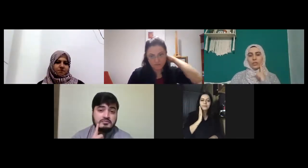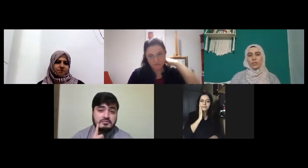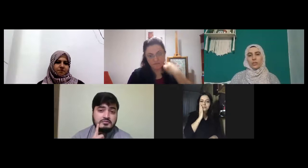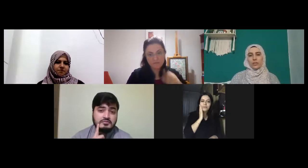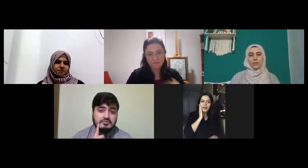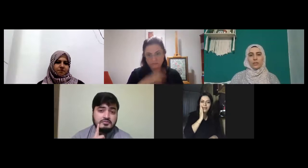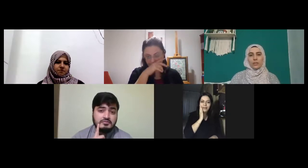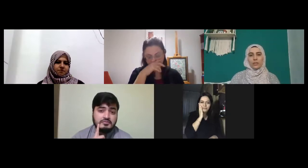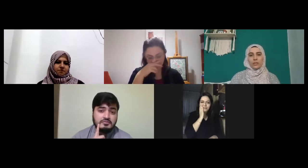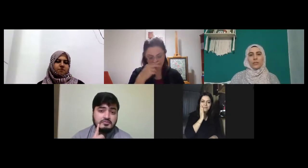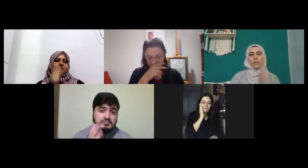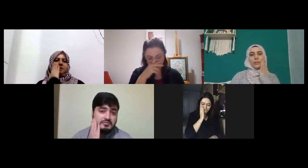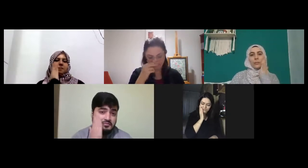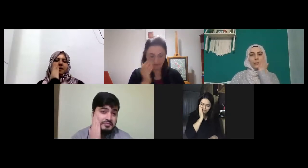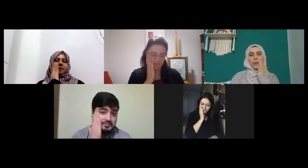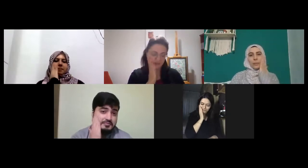pembe pembe